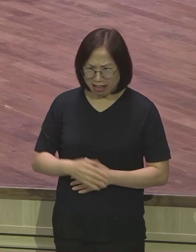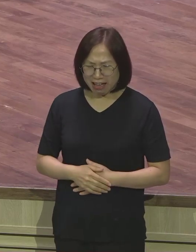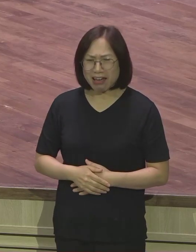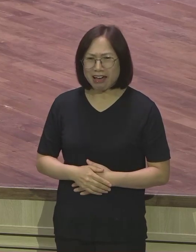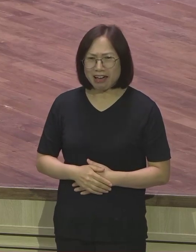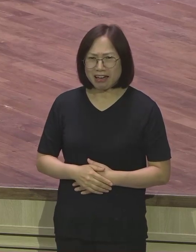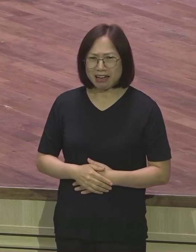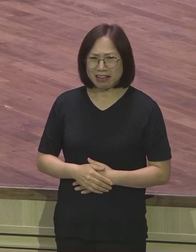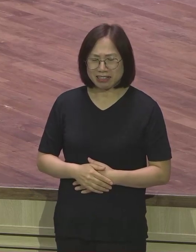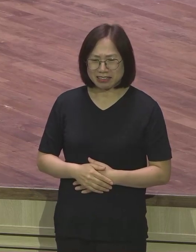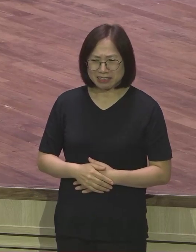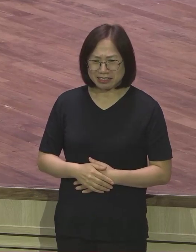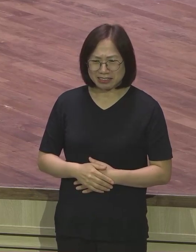삼박자가 딱 맞아떨어진 거죠